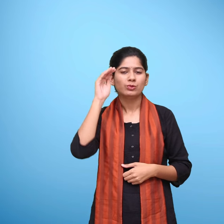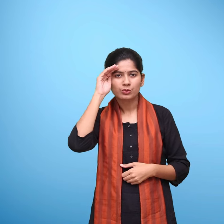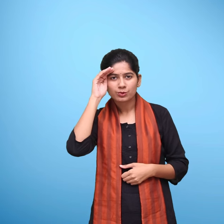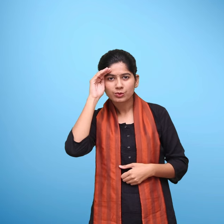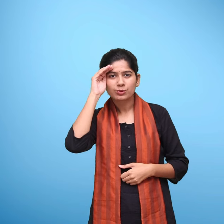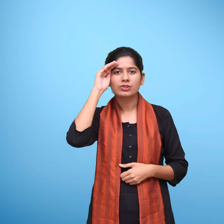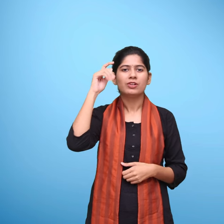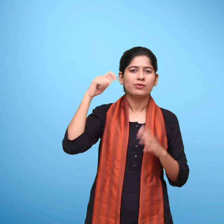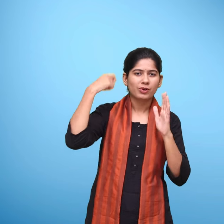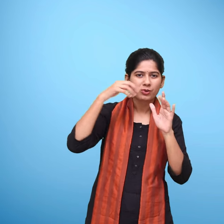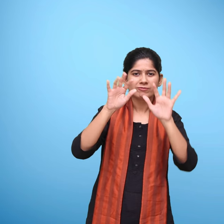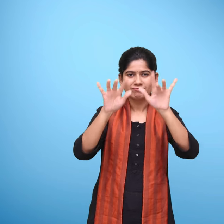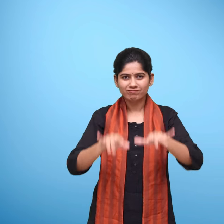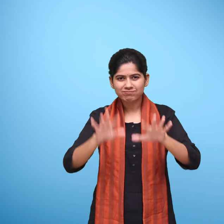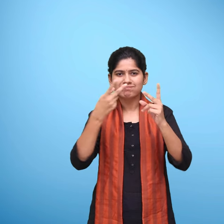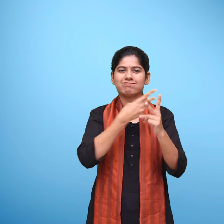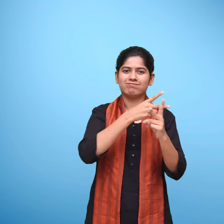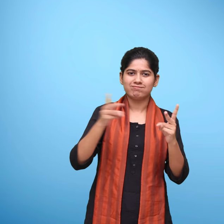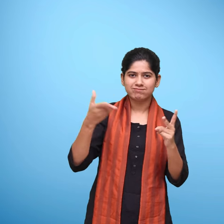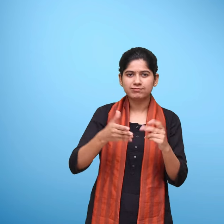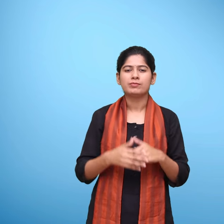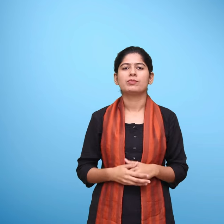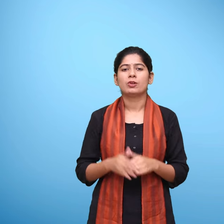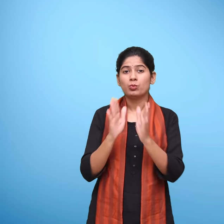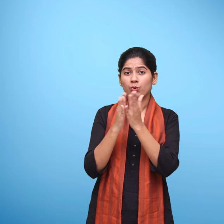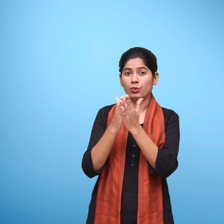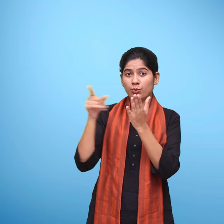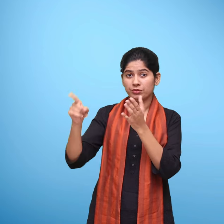पाठ्य सामगरी आधी को प्राप्त करने में सहायता करेगा